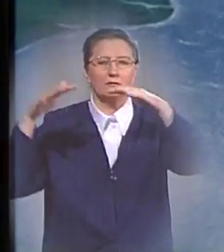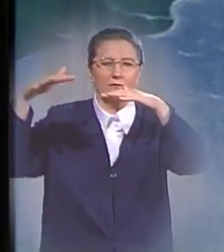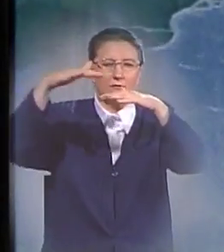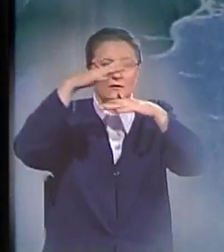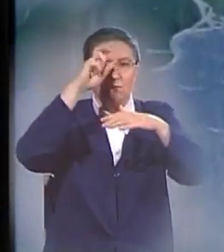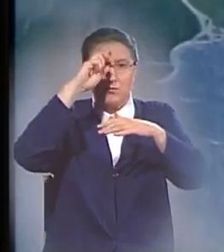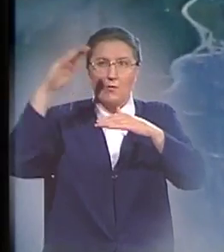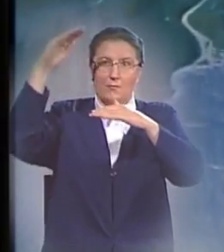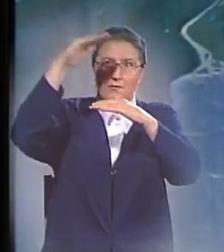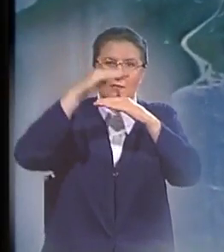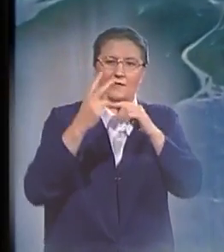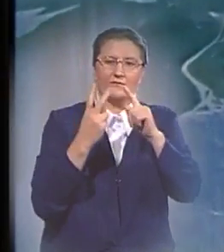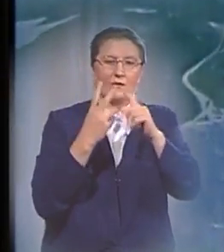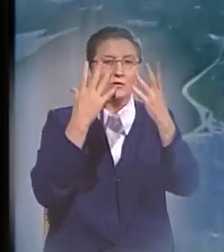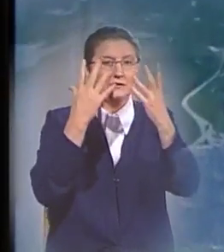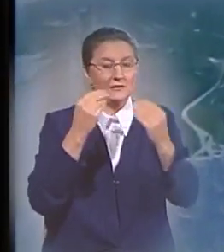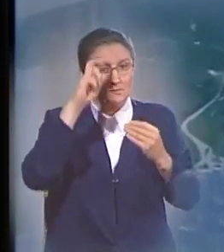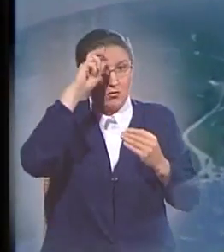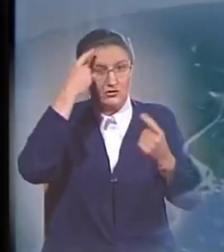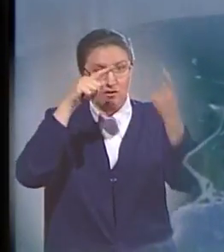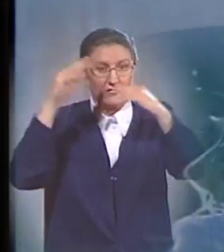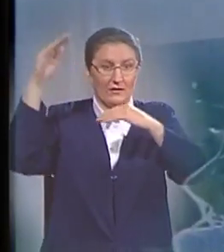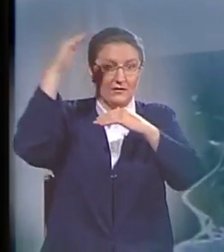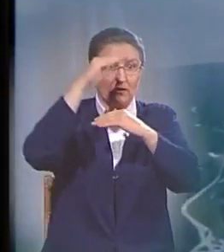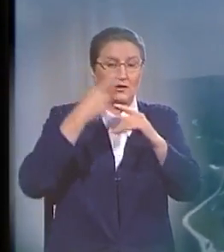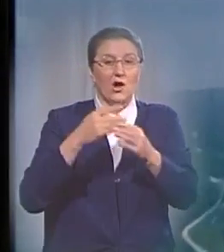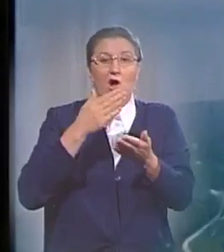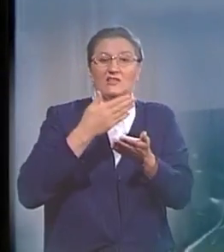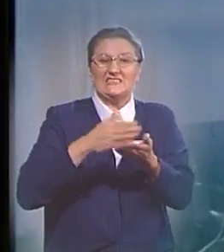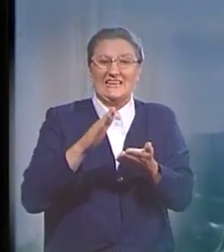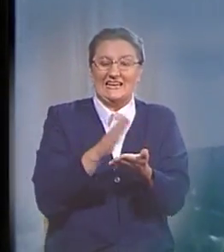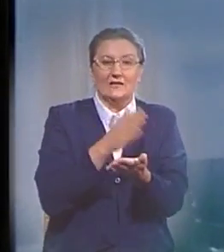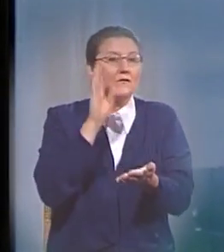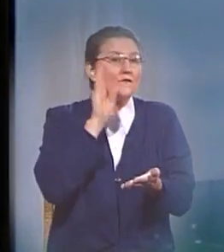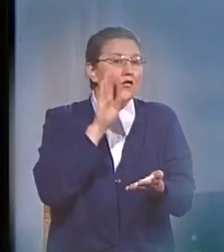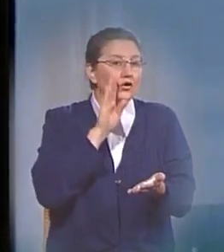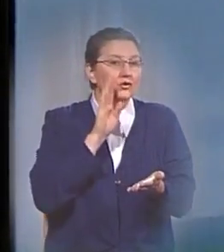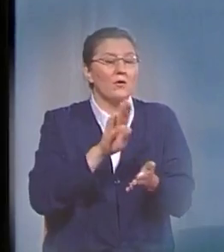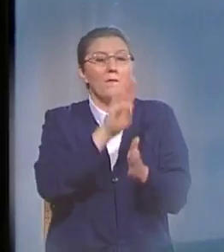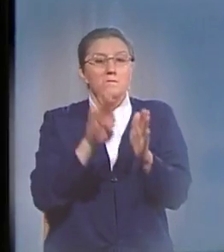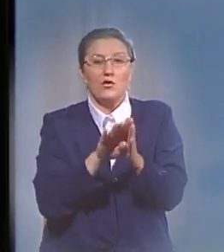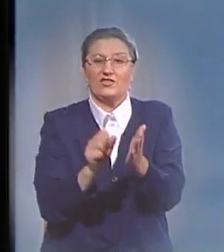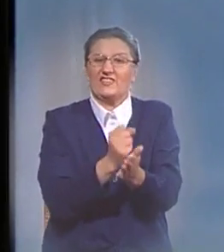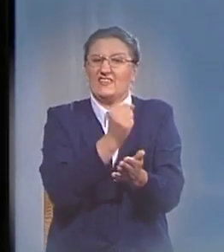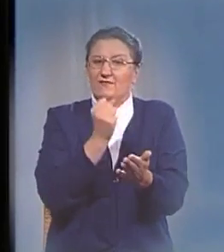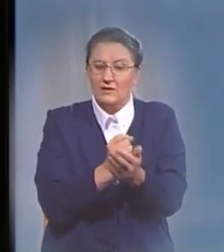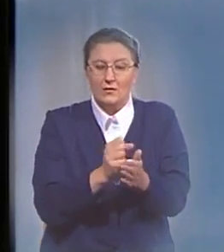Бог на второй день сотворения мира, когда Он отделил воду, которая под твердью, от воды, которая над